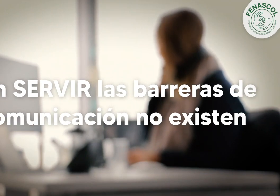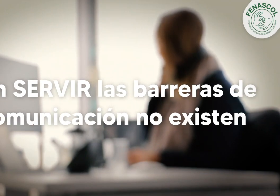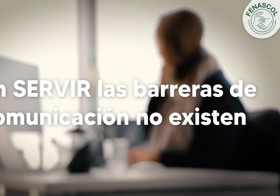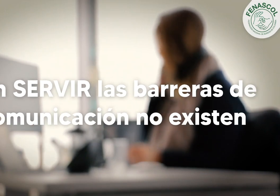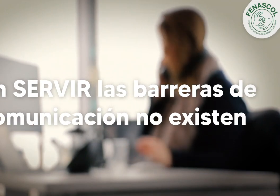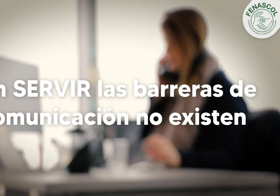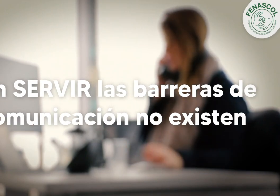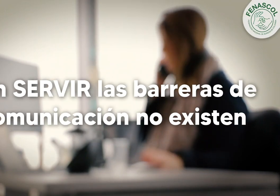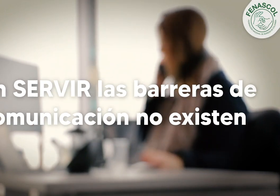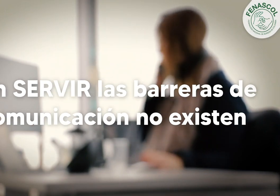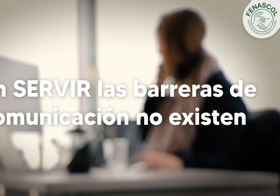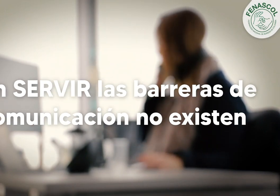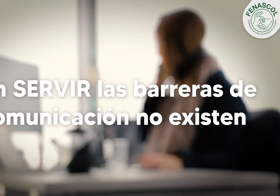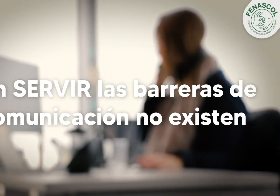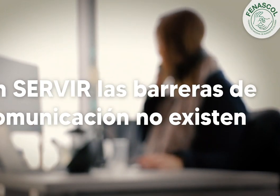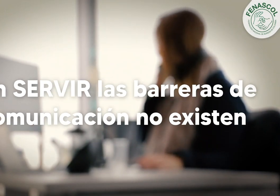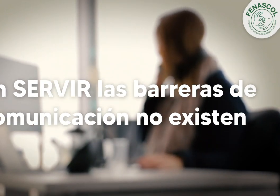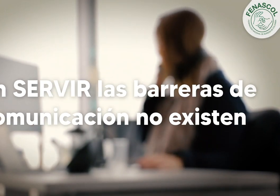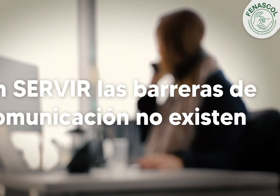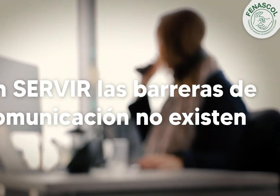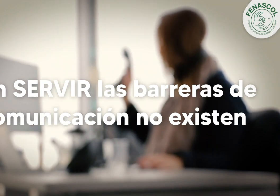Conservir las barreras de comunicación no existe